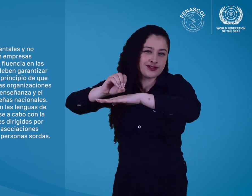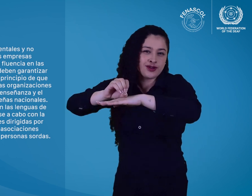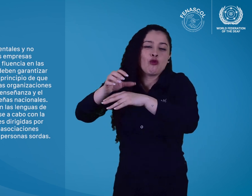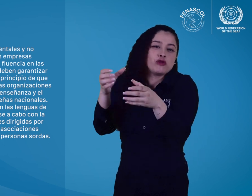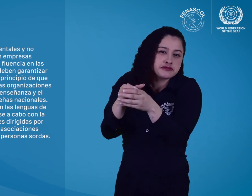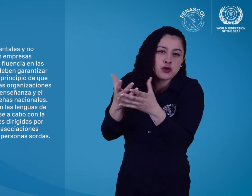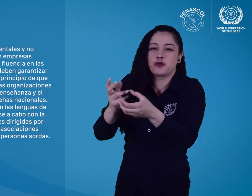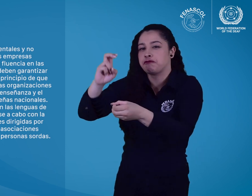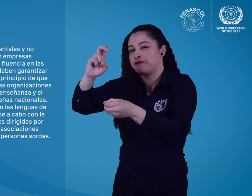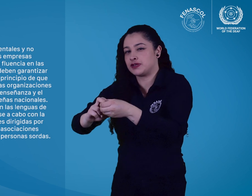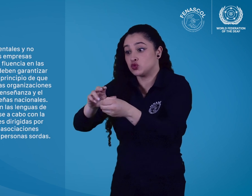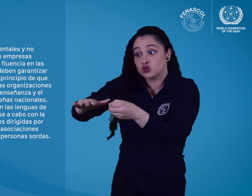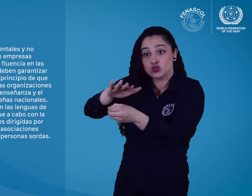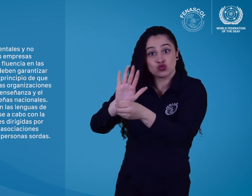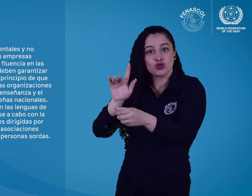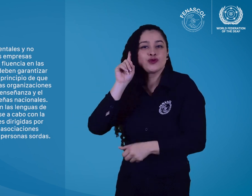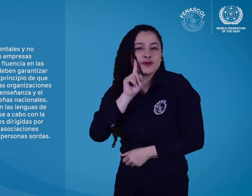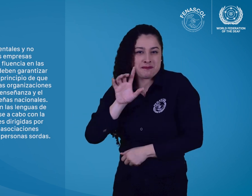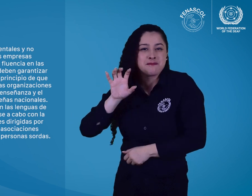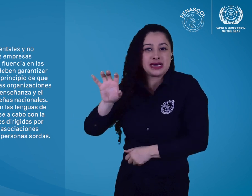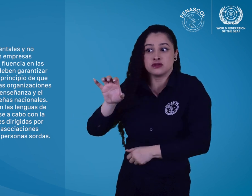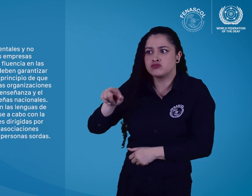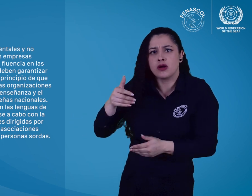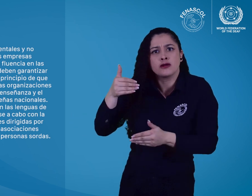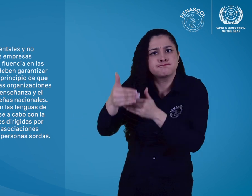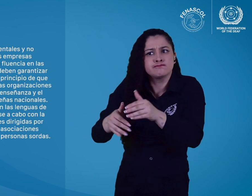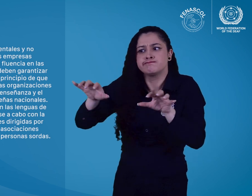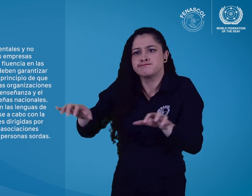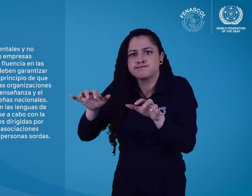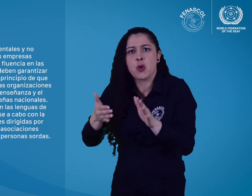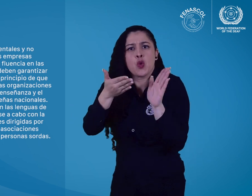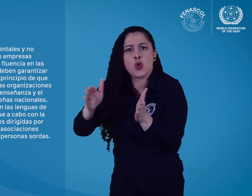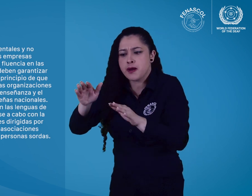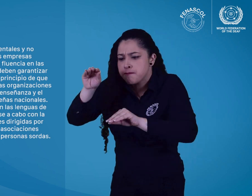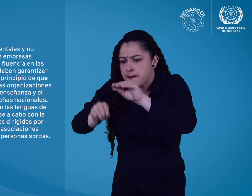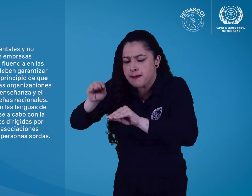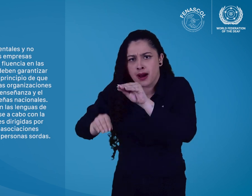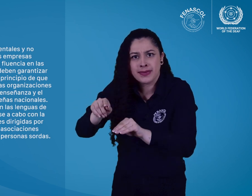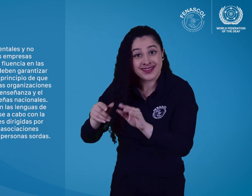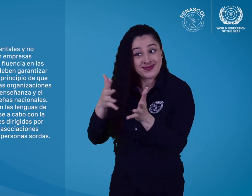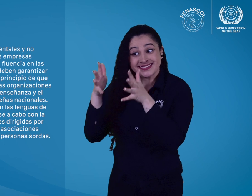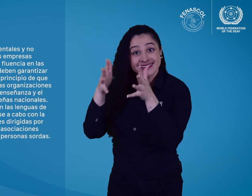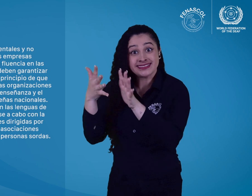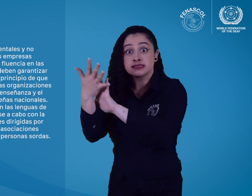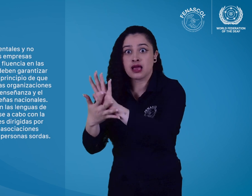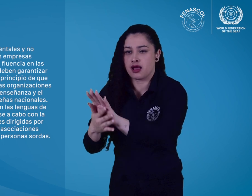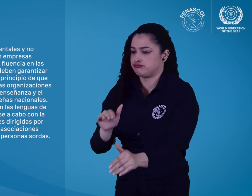se integre en su trabajo el principio de que las comunidades de sordos y las organizaciones